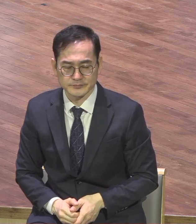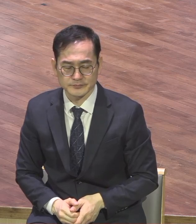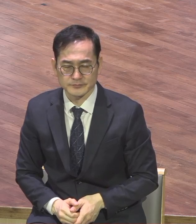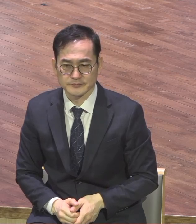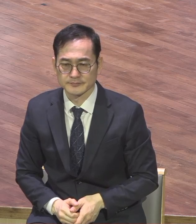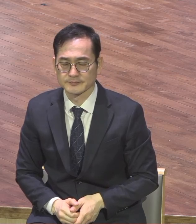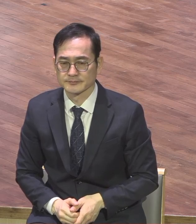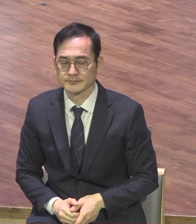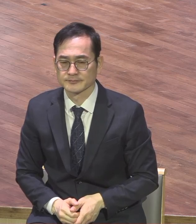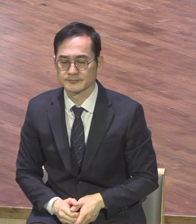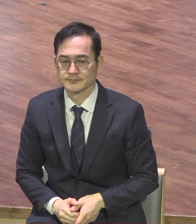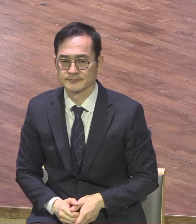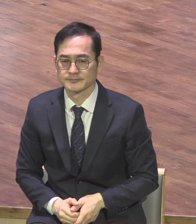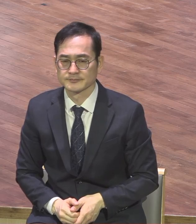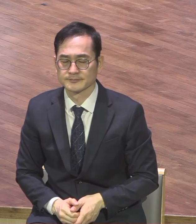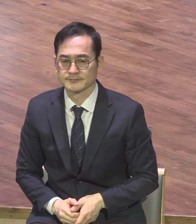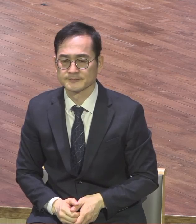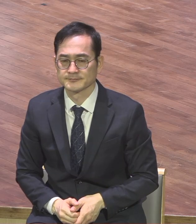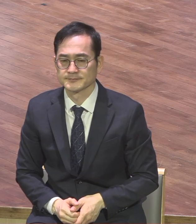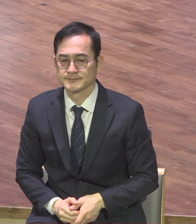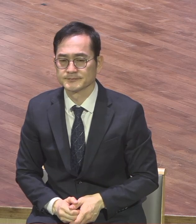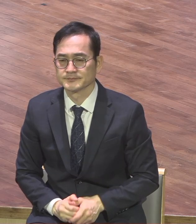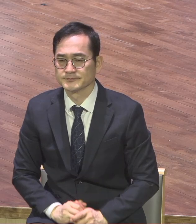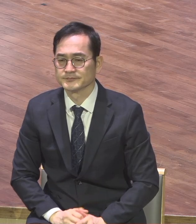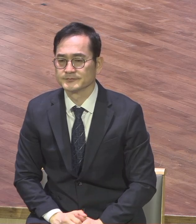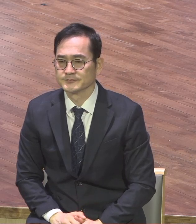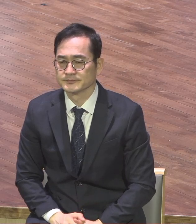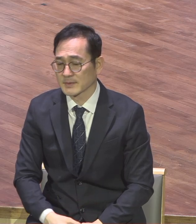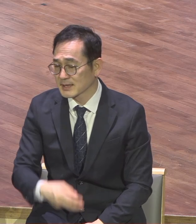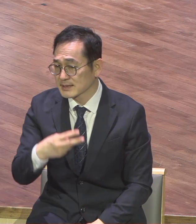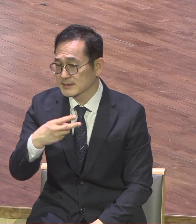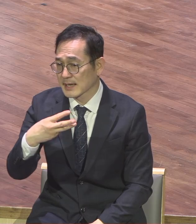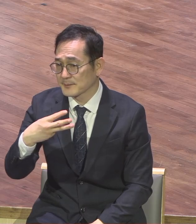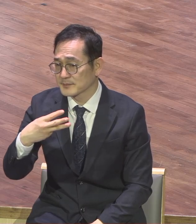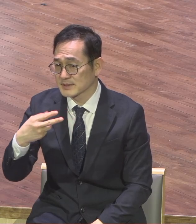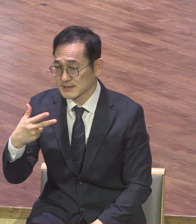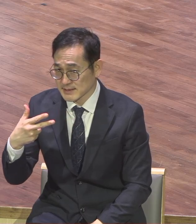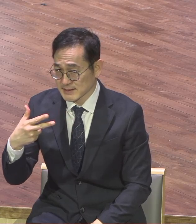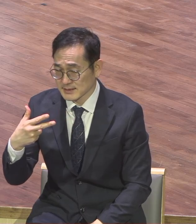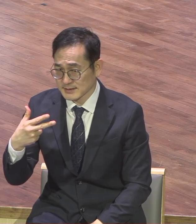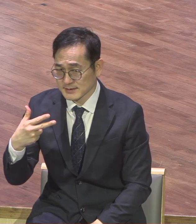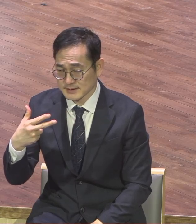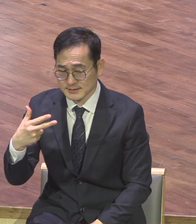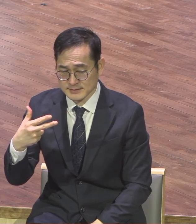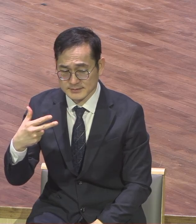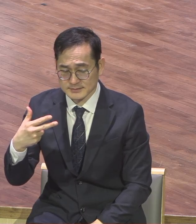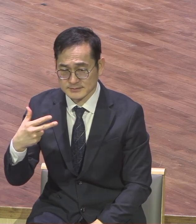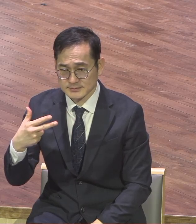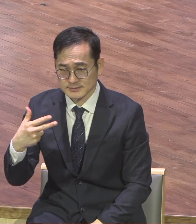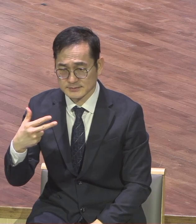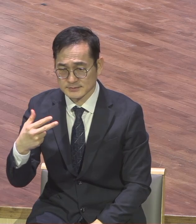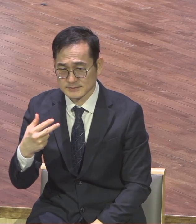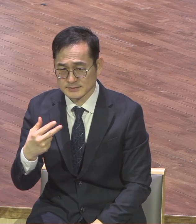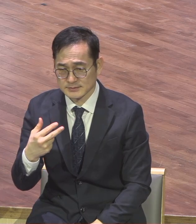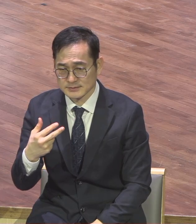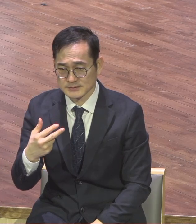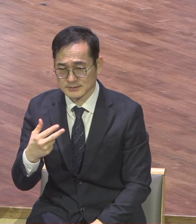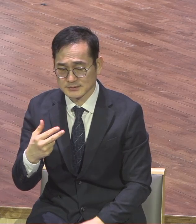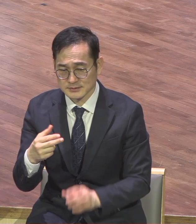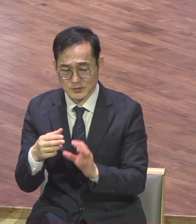제가요 이 지금 이 237 정탄군 프로젝트라는 책을 만들었다